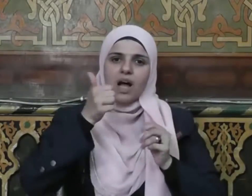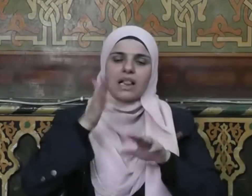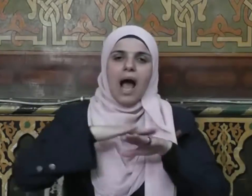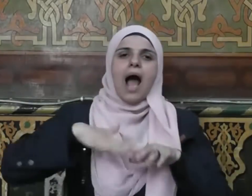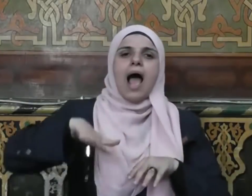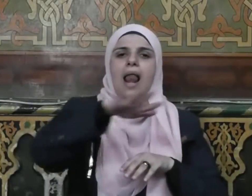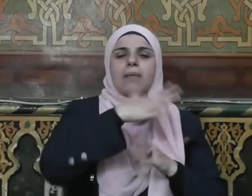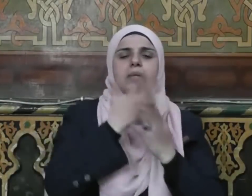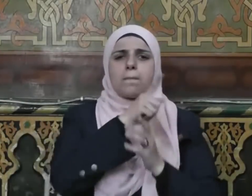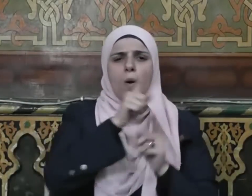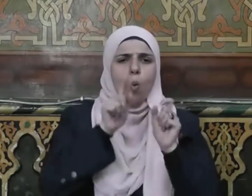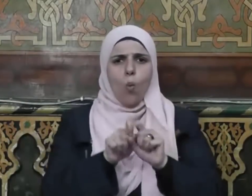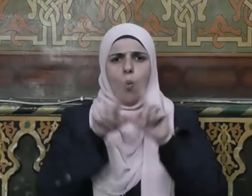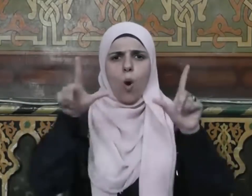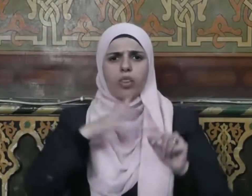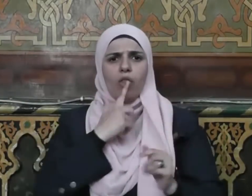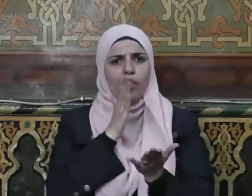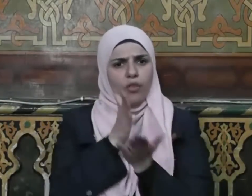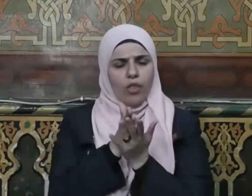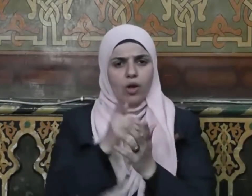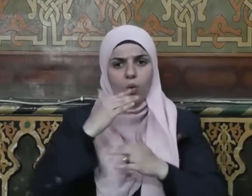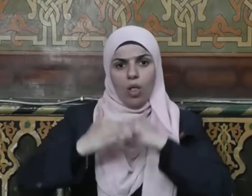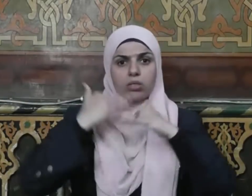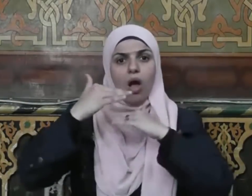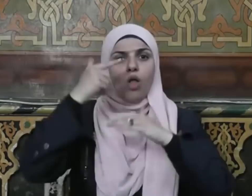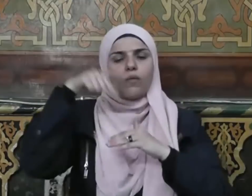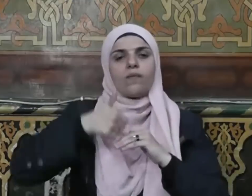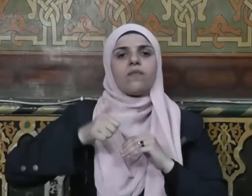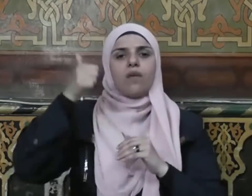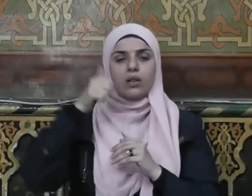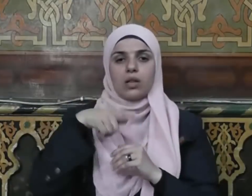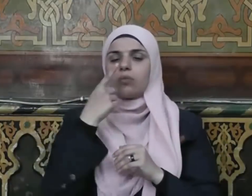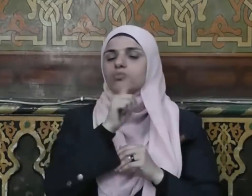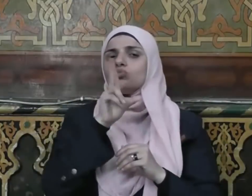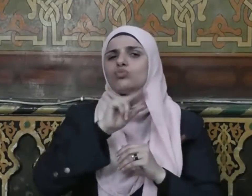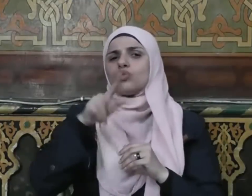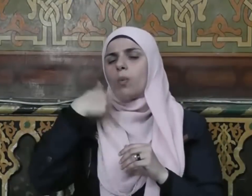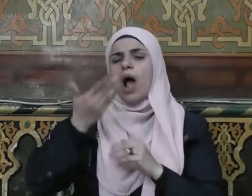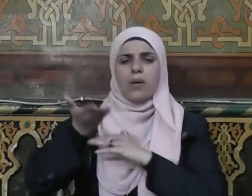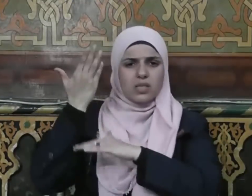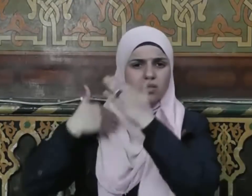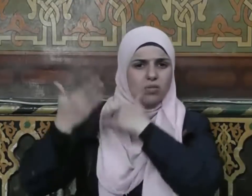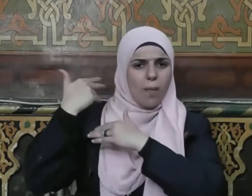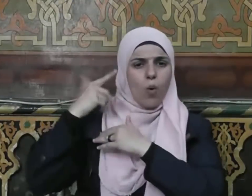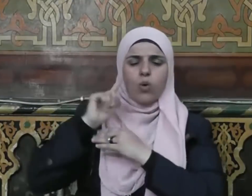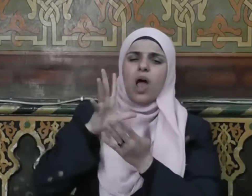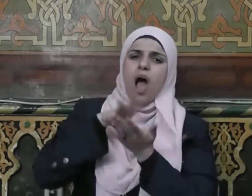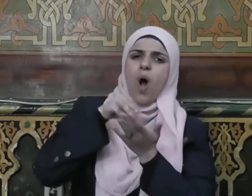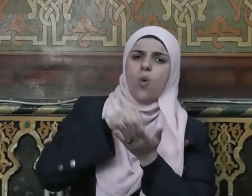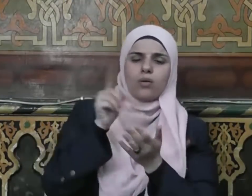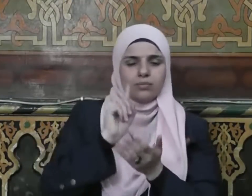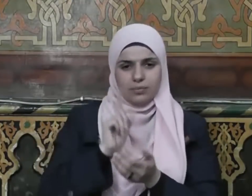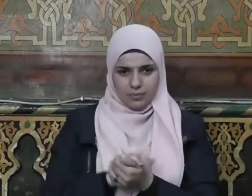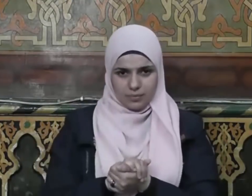لبيان سبقهم وتقدمهم في الفضل لا سيما السابقون الأولون منهم